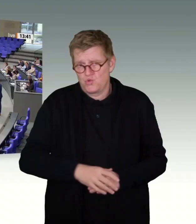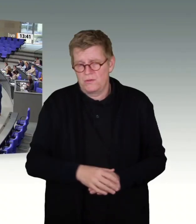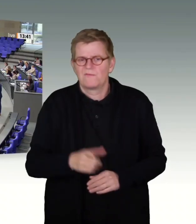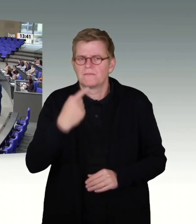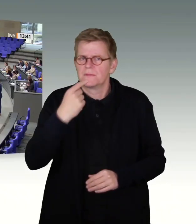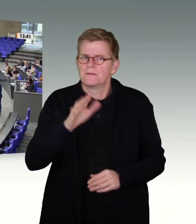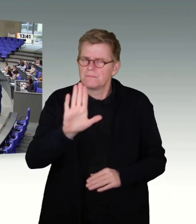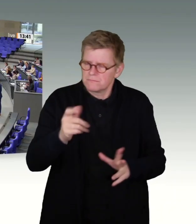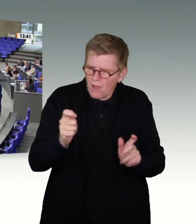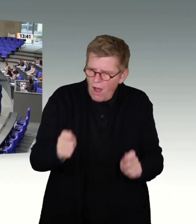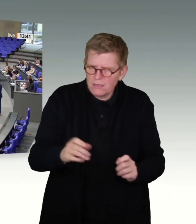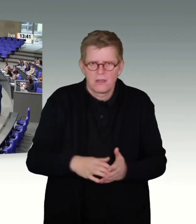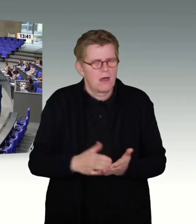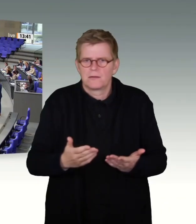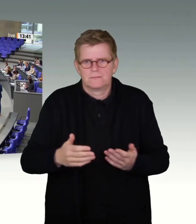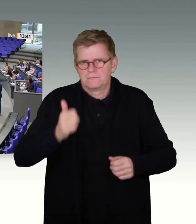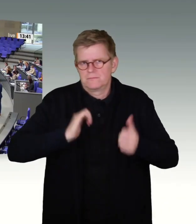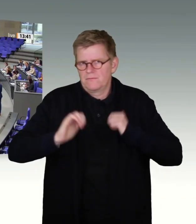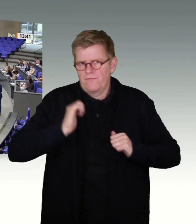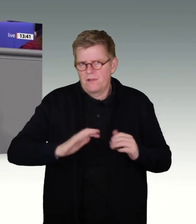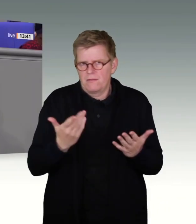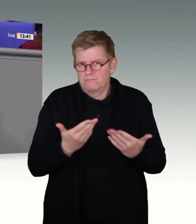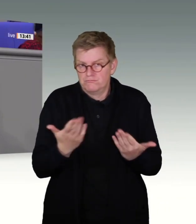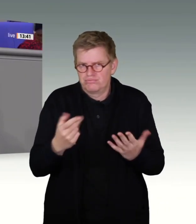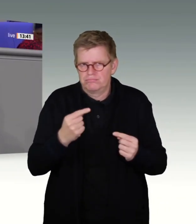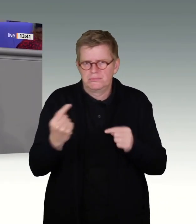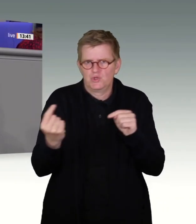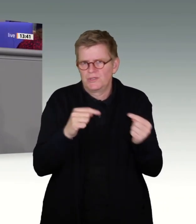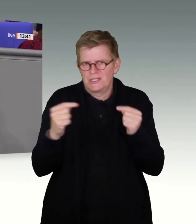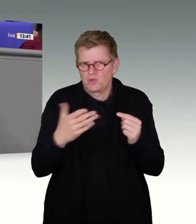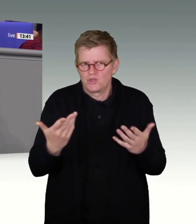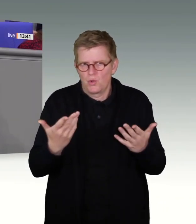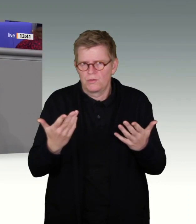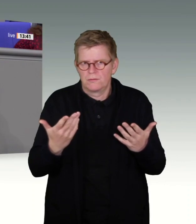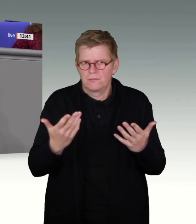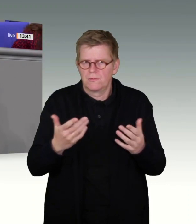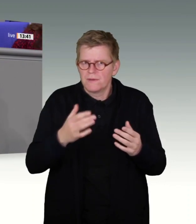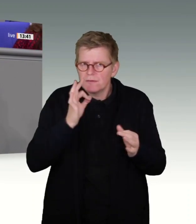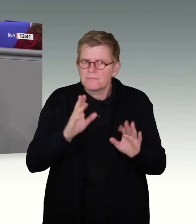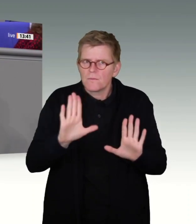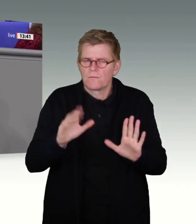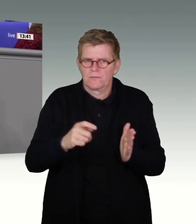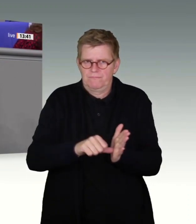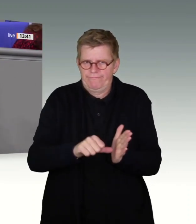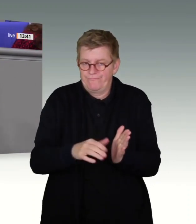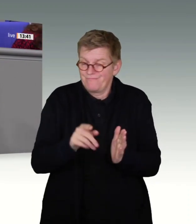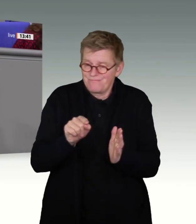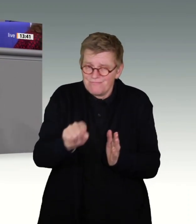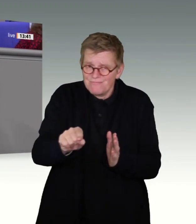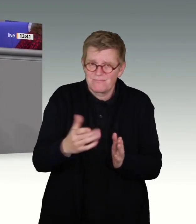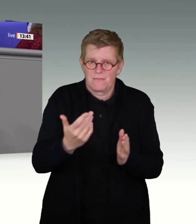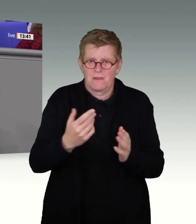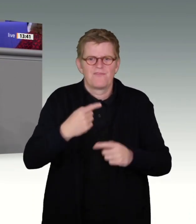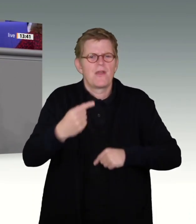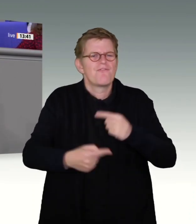Sie machen mit dem Antrag leider nichts anderes, obwohl die Diskussion, mehrfach angesprochen, in der Tat zentral wäre. Sie provozieren das nächste